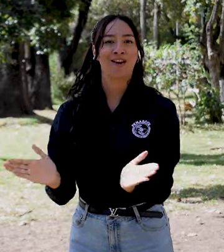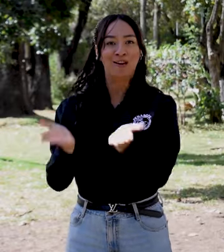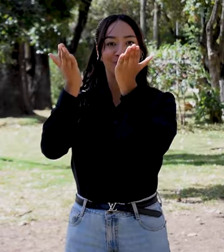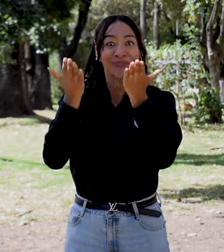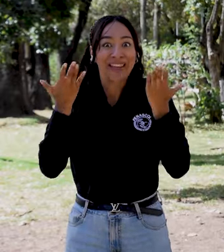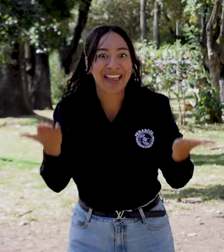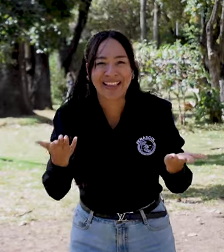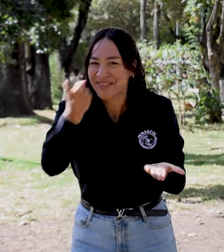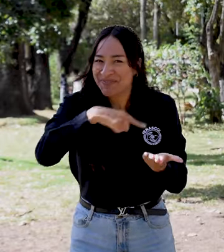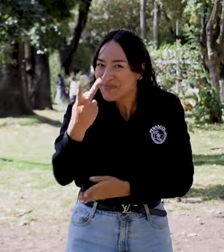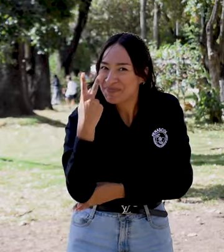¡Los esperamos!